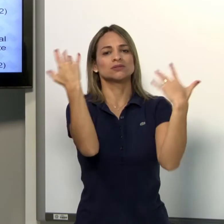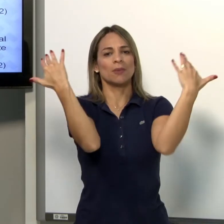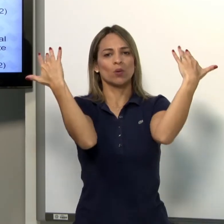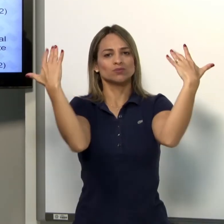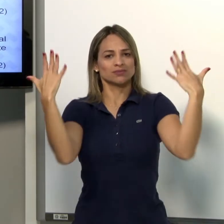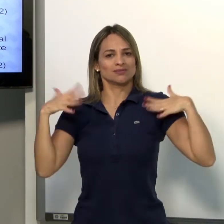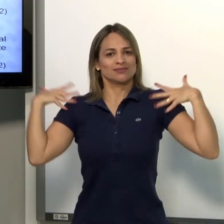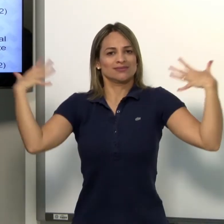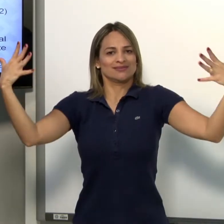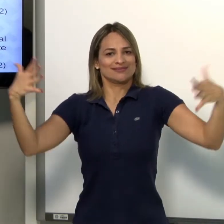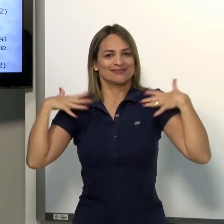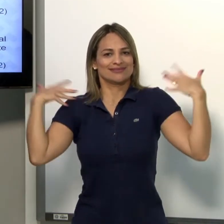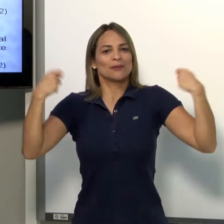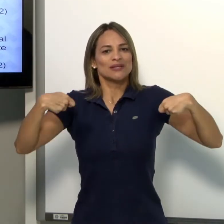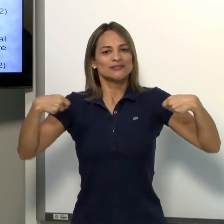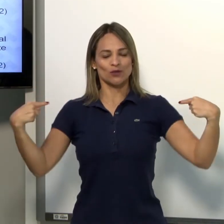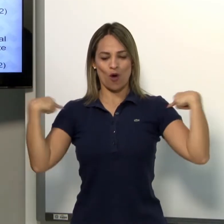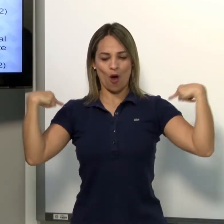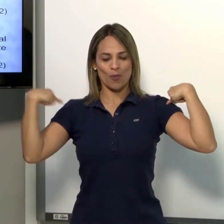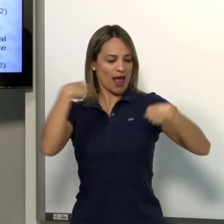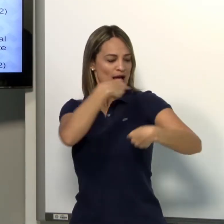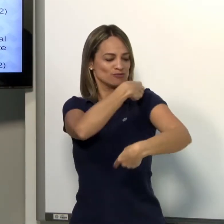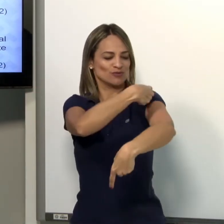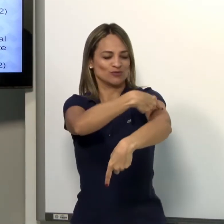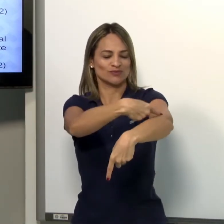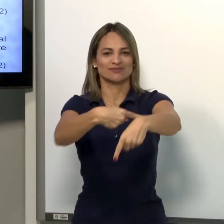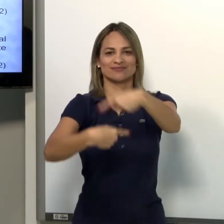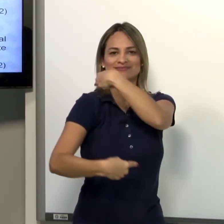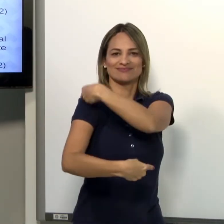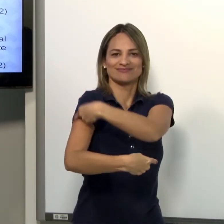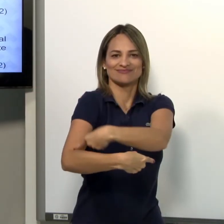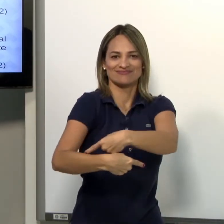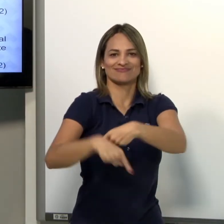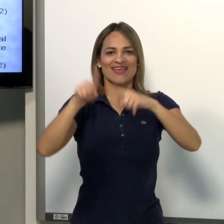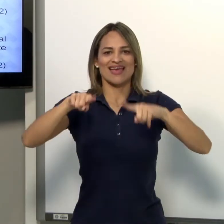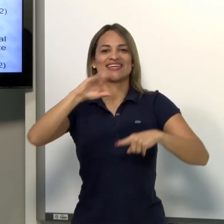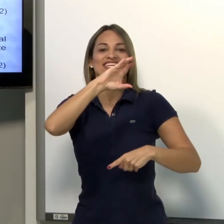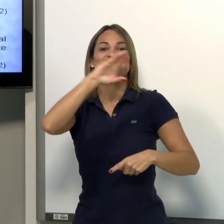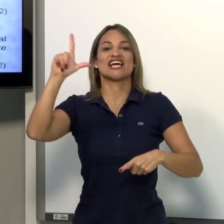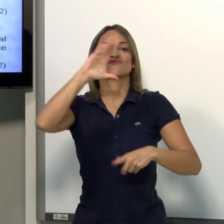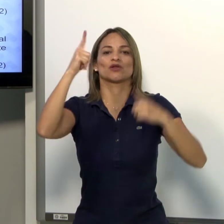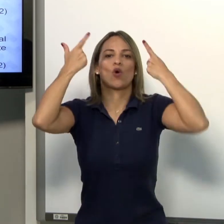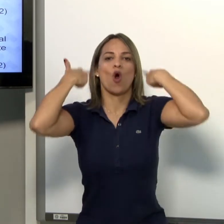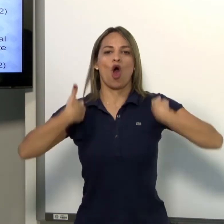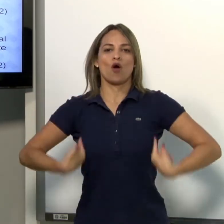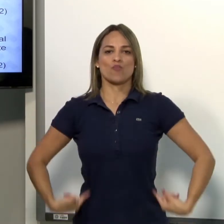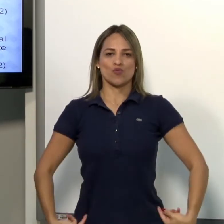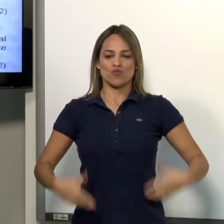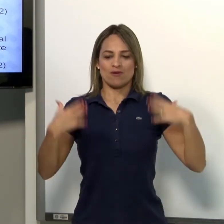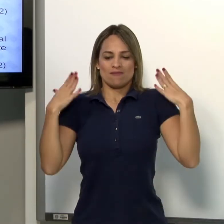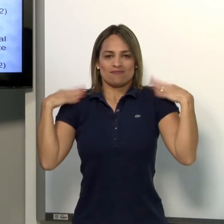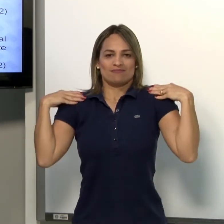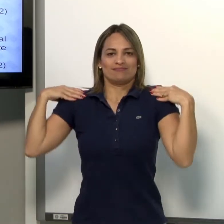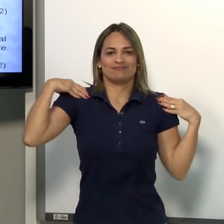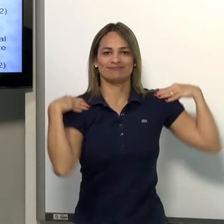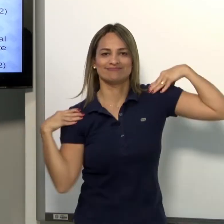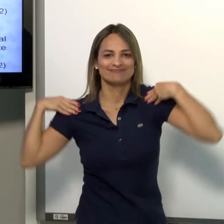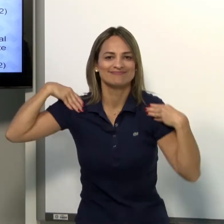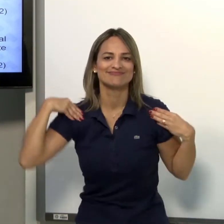Eu uso as duas mãos e faço o sinal de animados. Toco no ombro, nessa parte aqui do ombro. Então, o classificador de